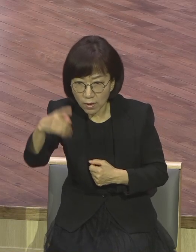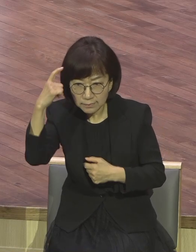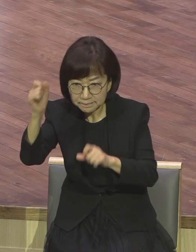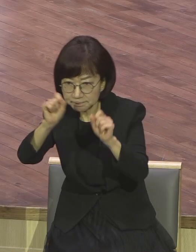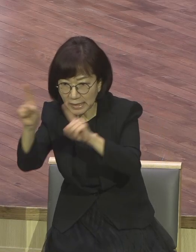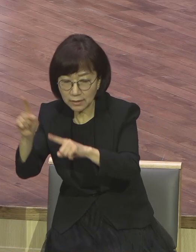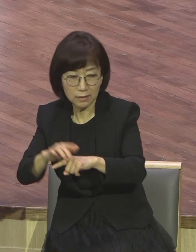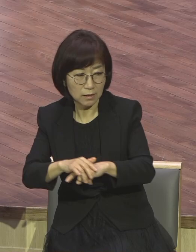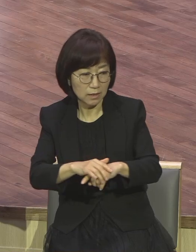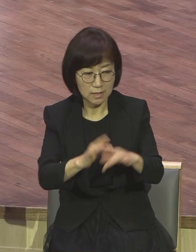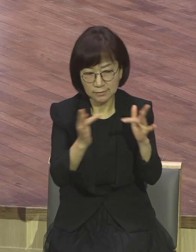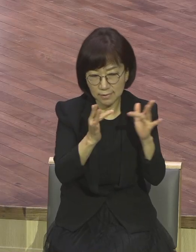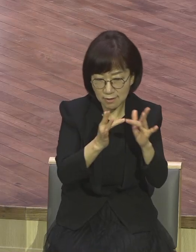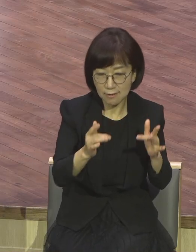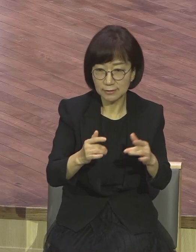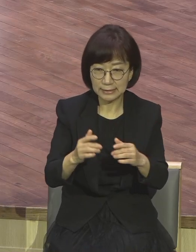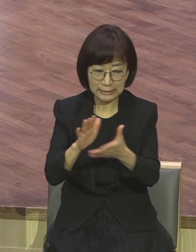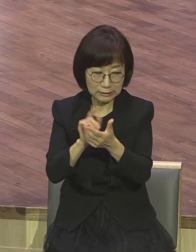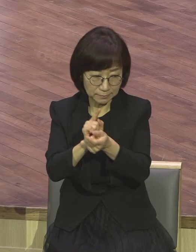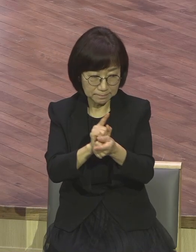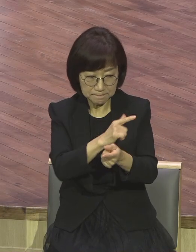행사를 지금 진행하는데 랩노 위원회는 오늘입니다.